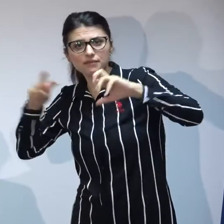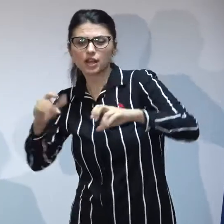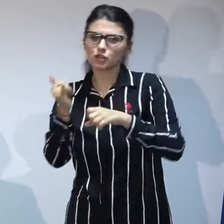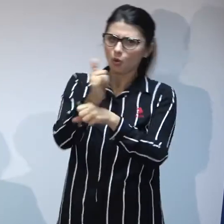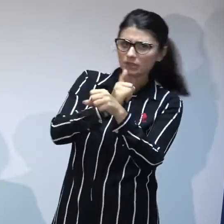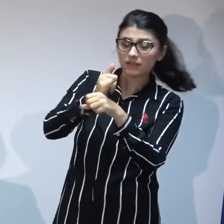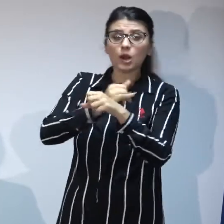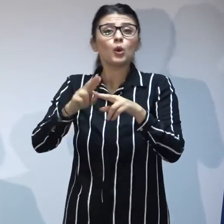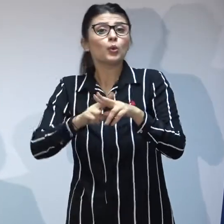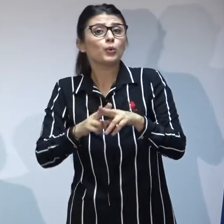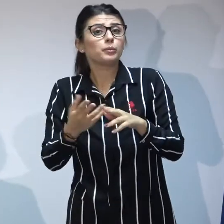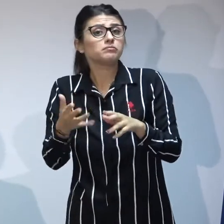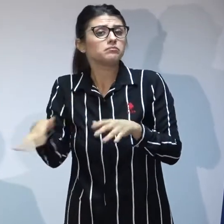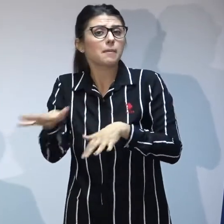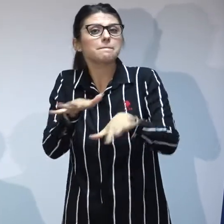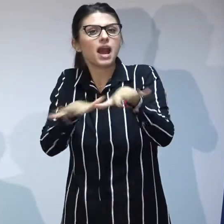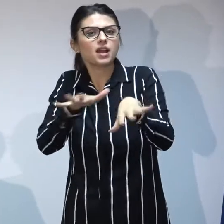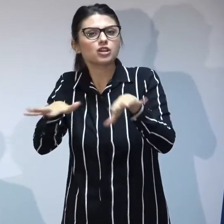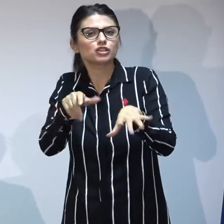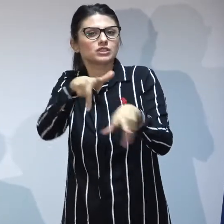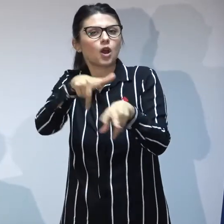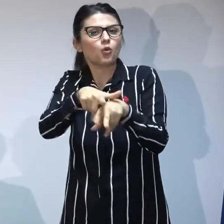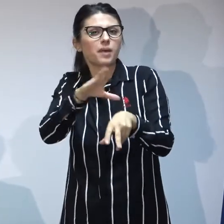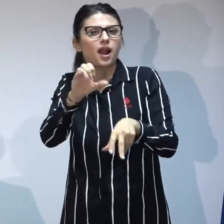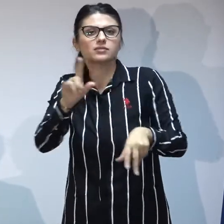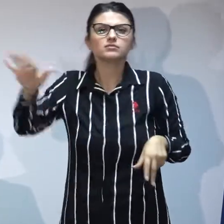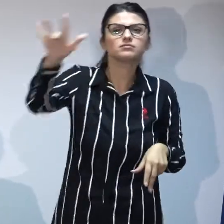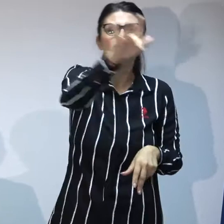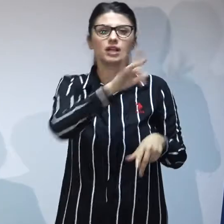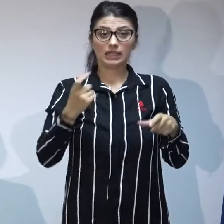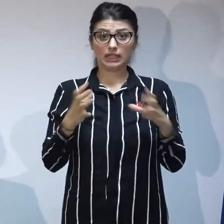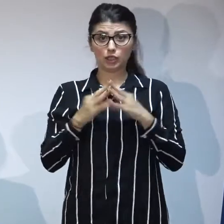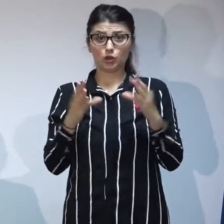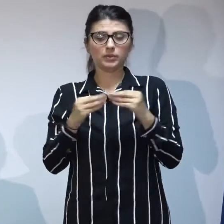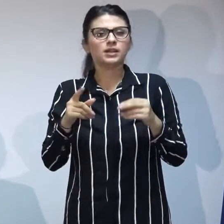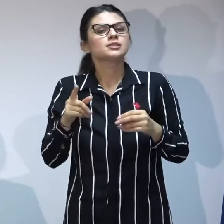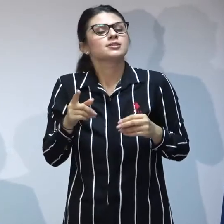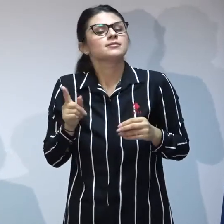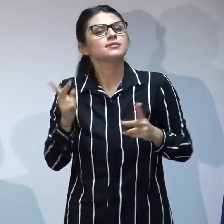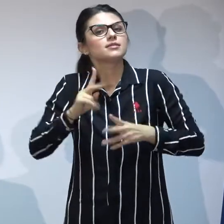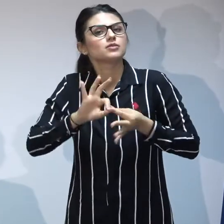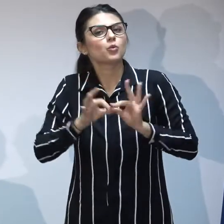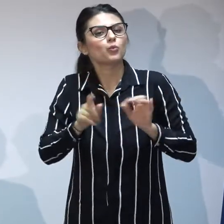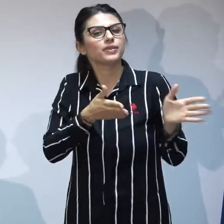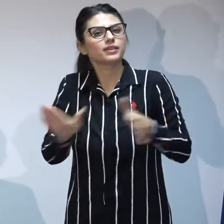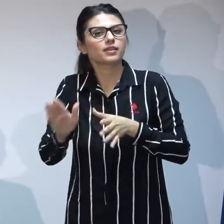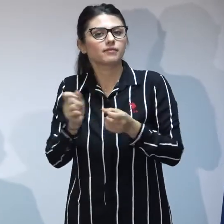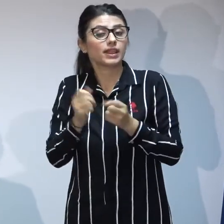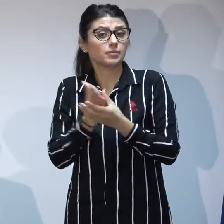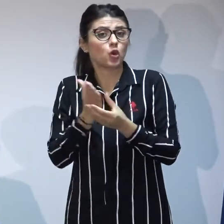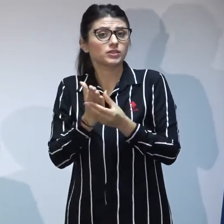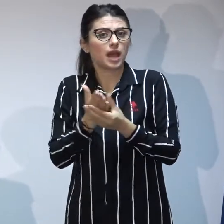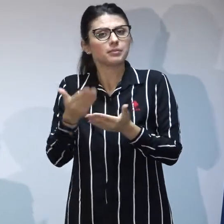a modului în care menegerii de caz din Direcții înțeleg să deschidă aceste dosare de adopție pentru copii. Deci,